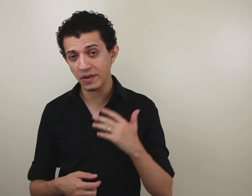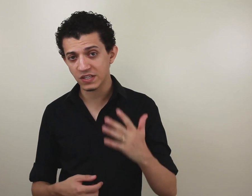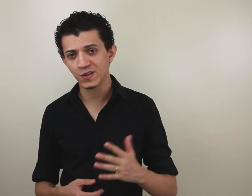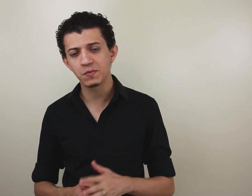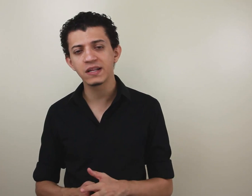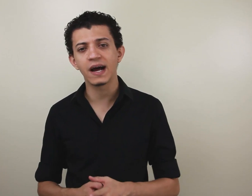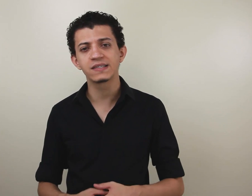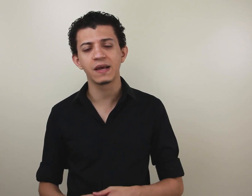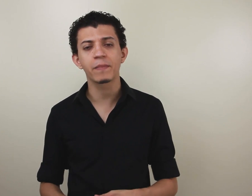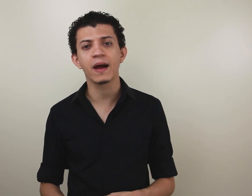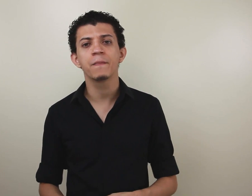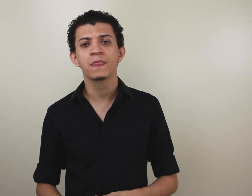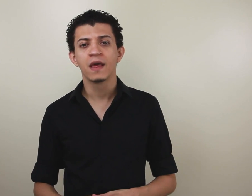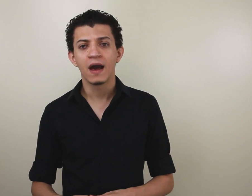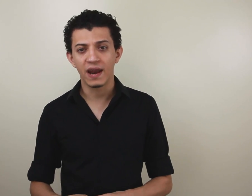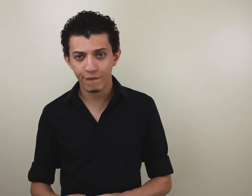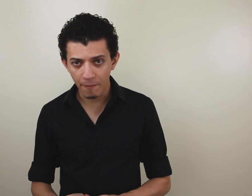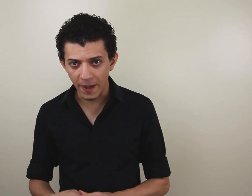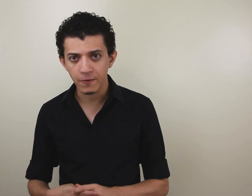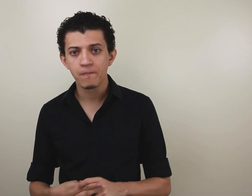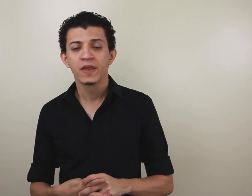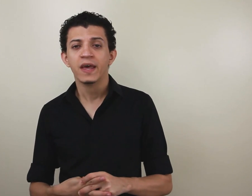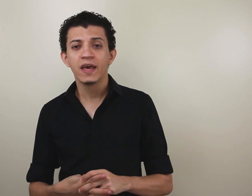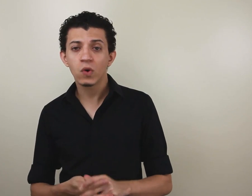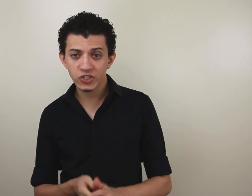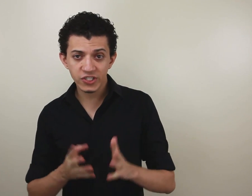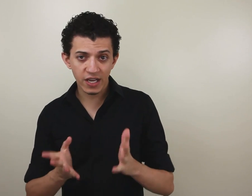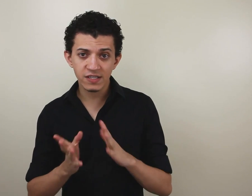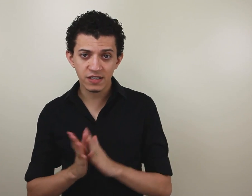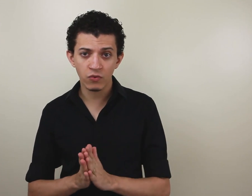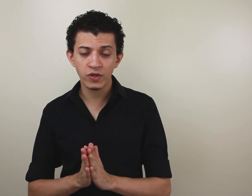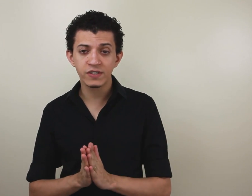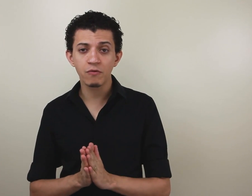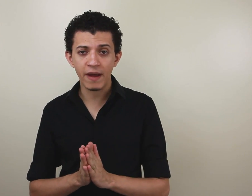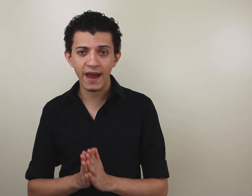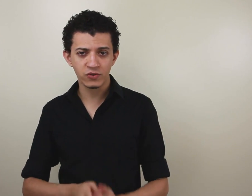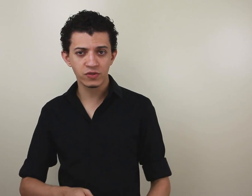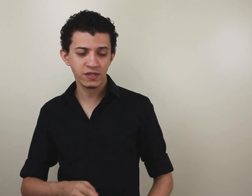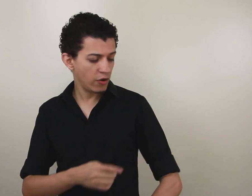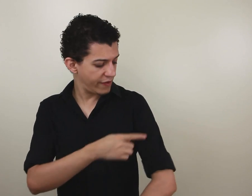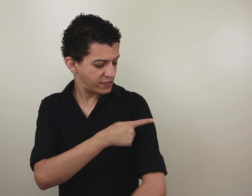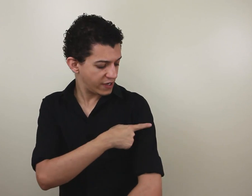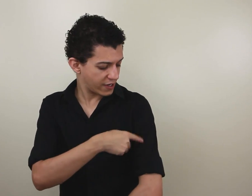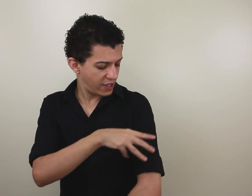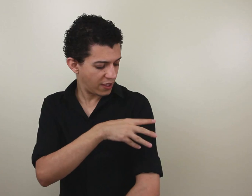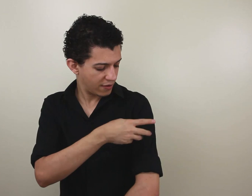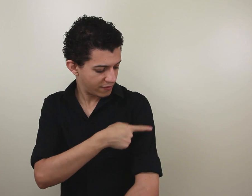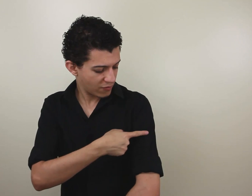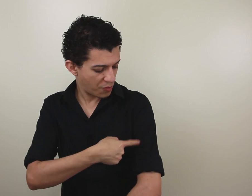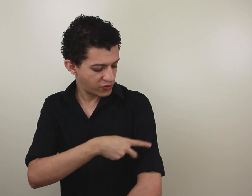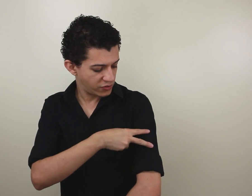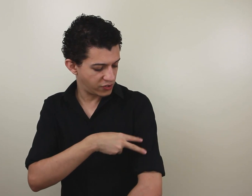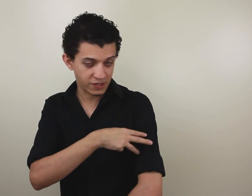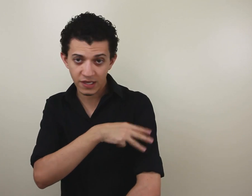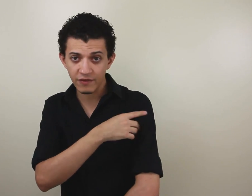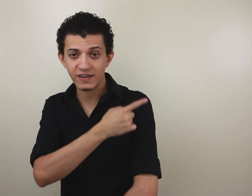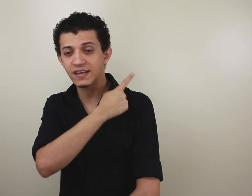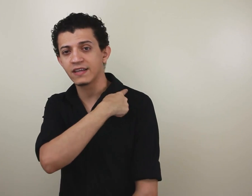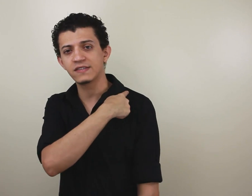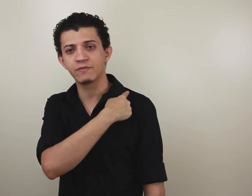uma das possibilidades aí para analfabeto. E quando a gente chega no ensino médio, o sinal, em vez de ser aqui, como eu disse aqui, vai ser aqui em